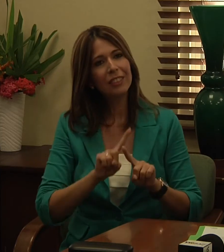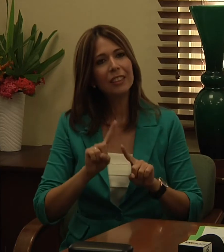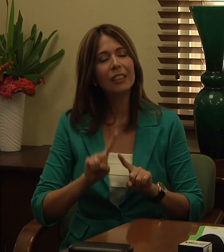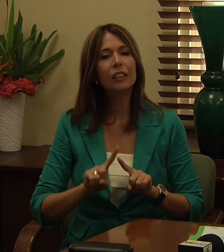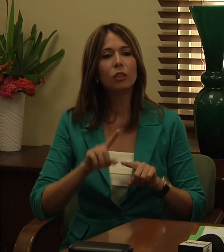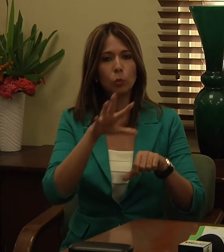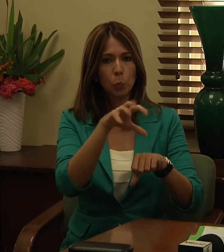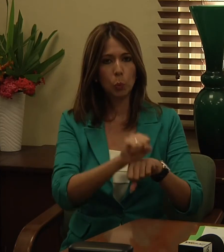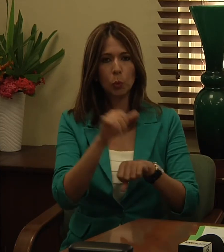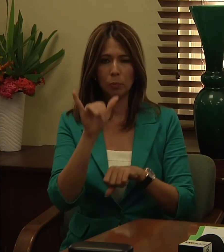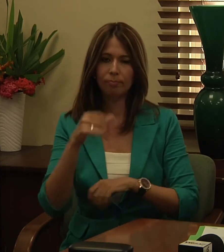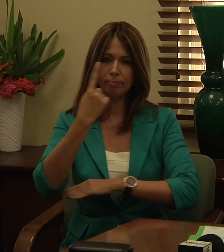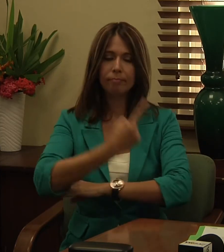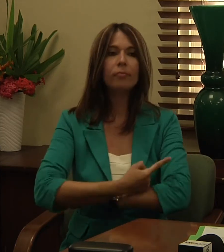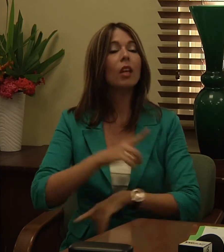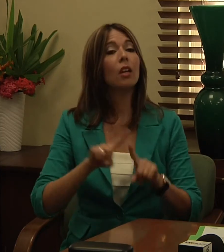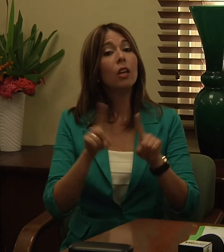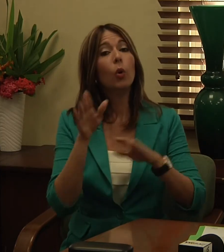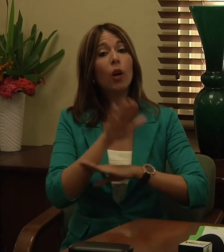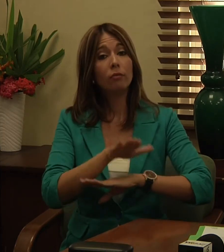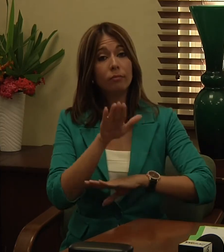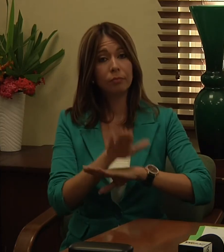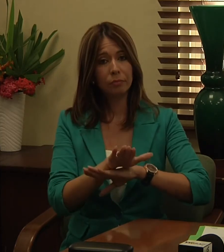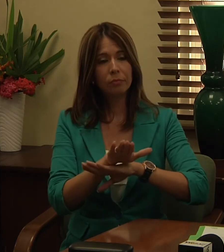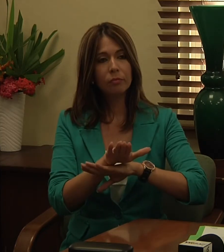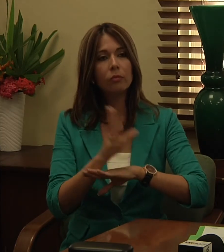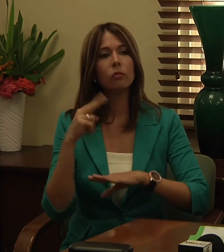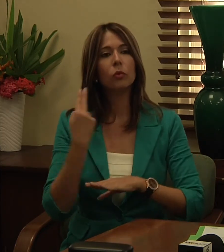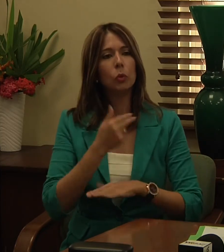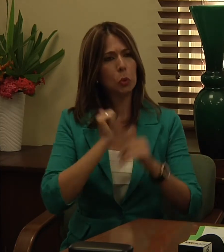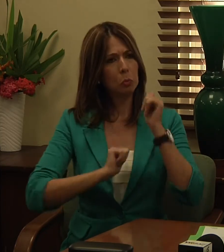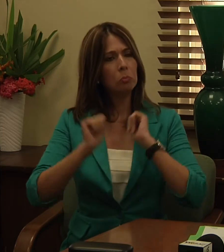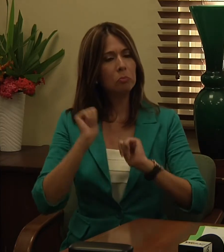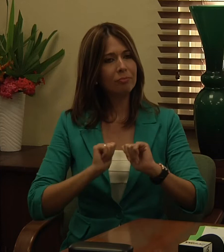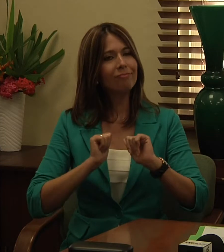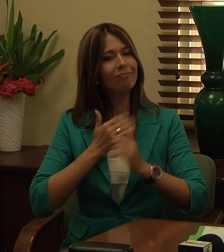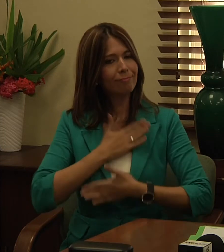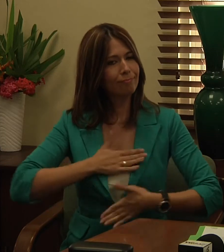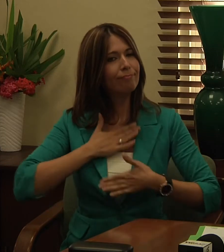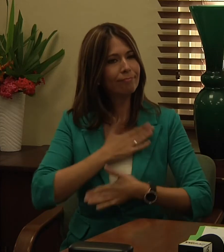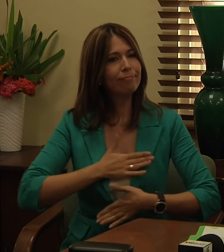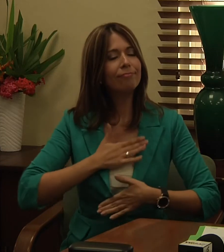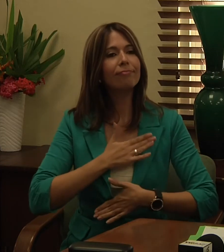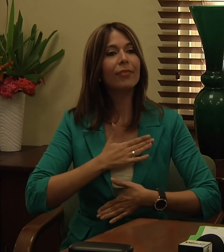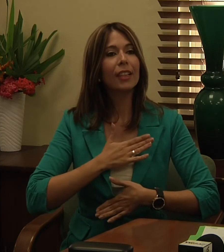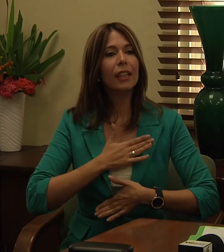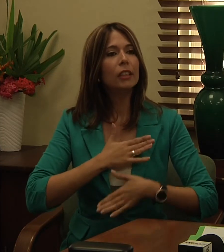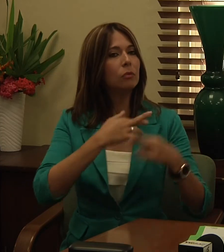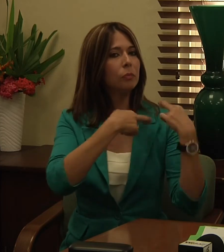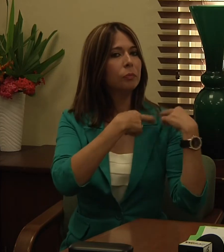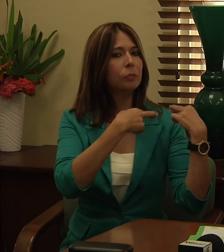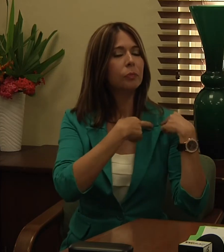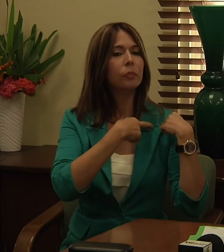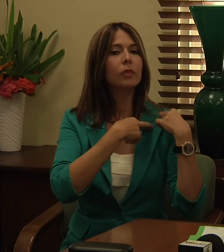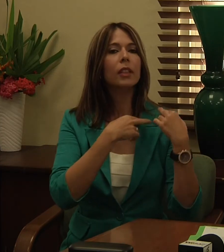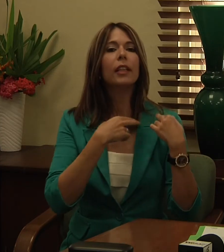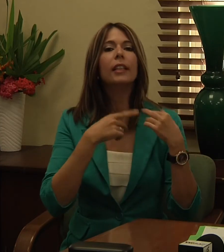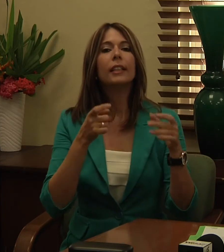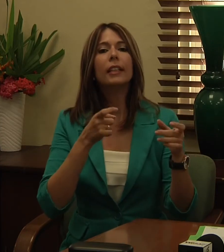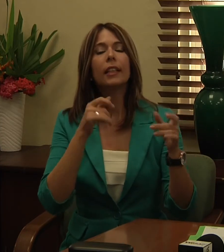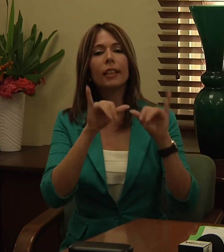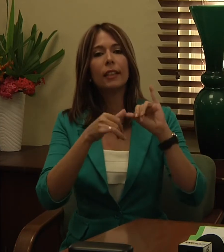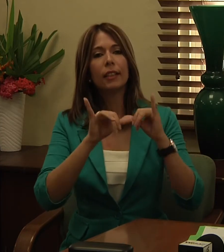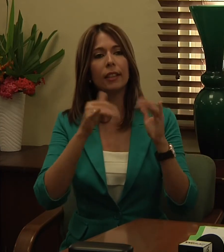en la tarde vamos a tener una actividad amena a cargo del ingeniero Fernando Gil que nos